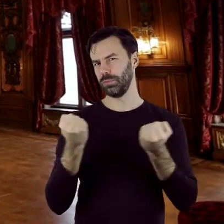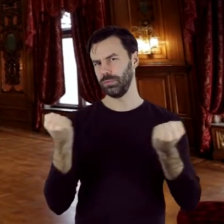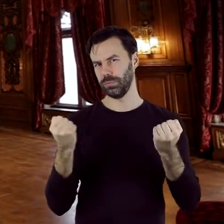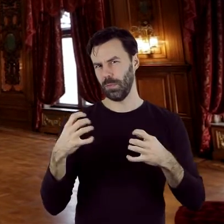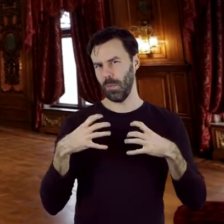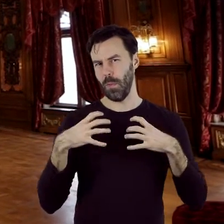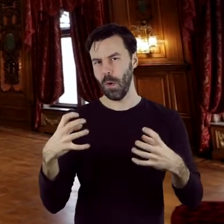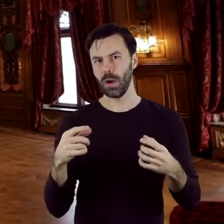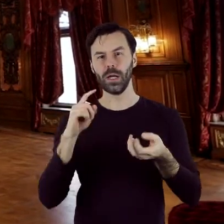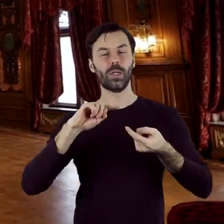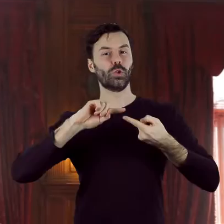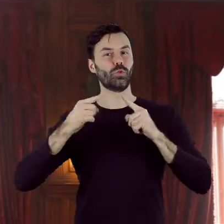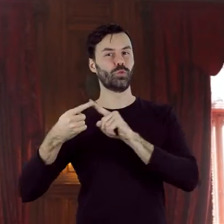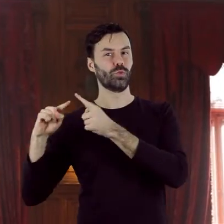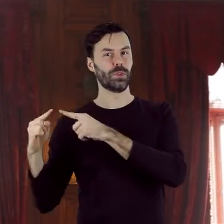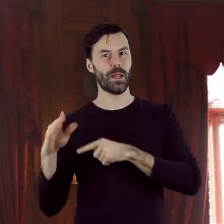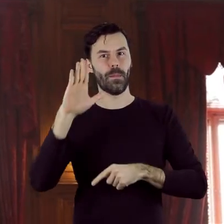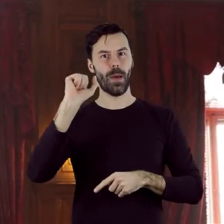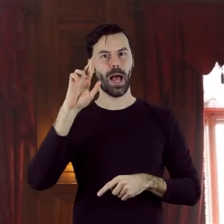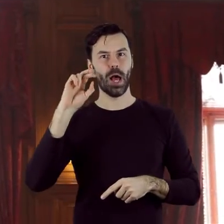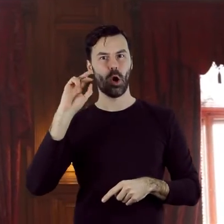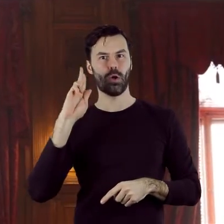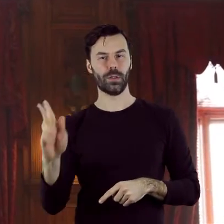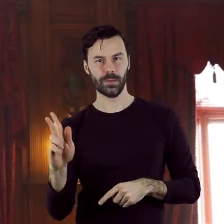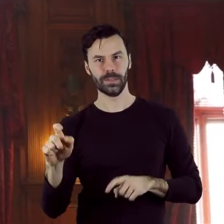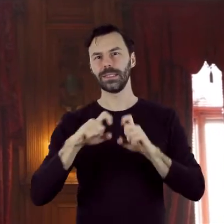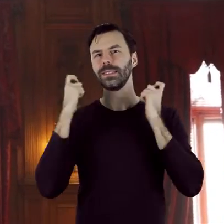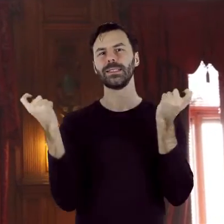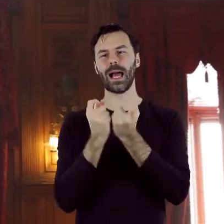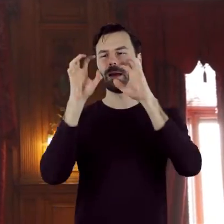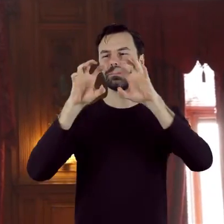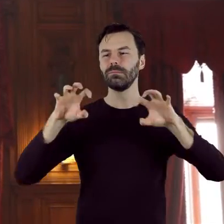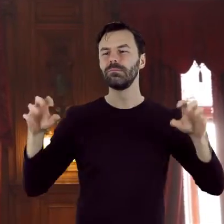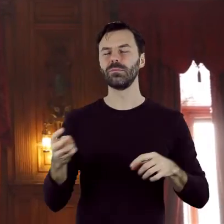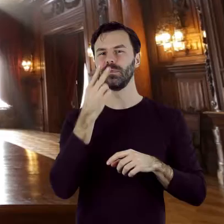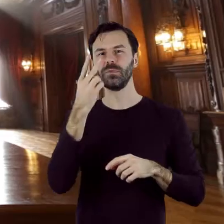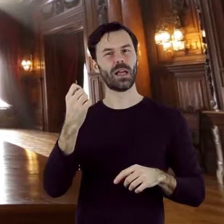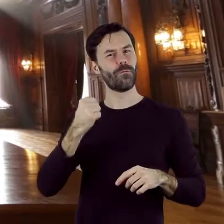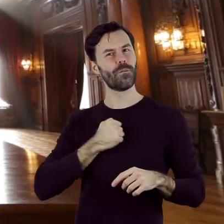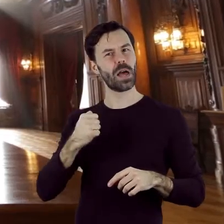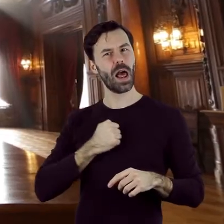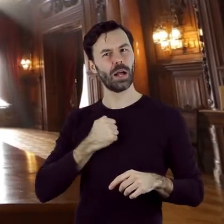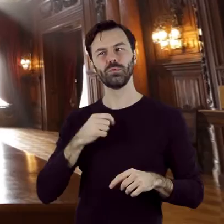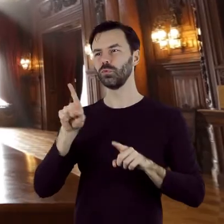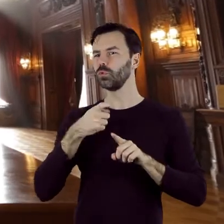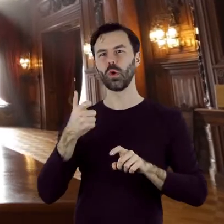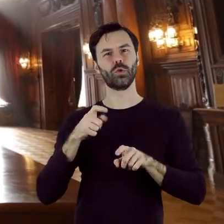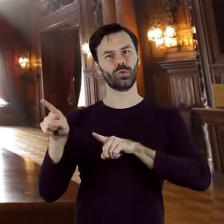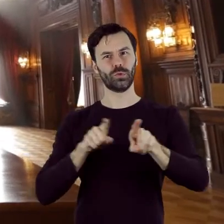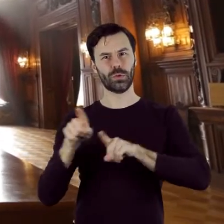do sztuki dworskiego baroku. Całość dekoracji ma swój czytelny program ideowy, podkreślony przez monumentalność,